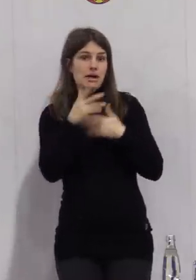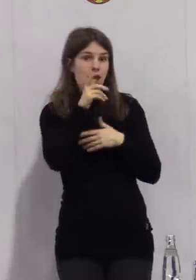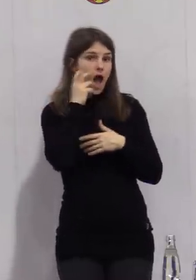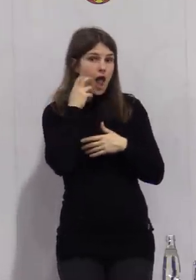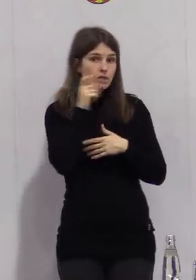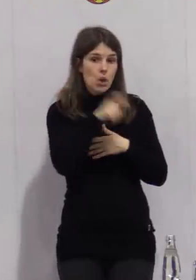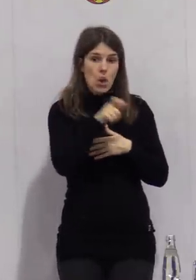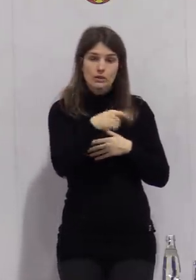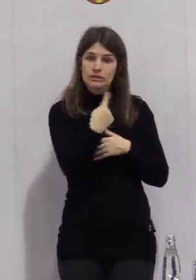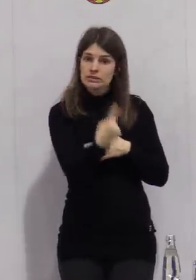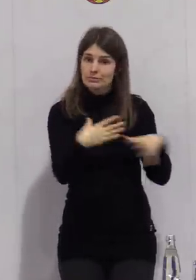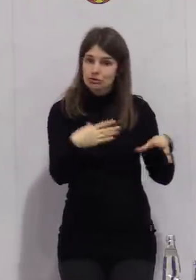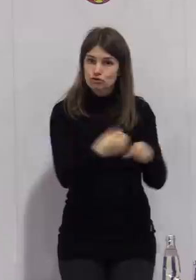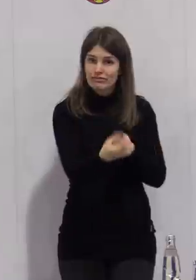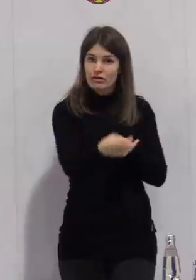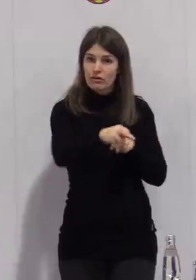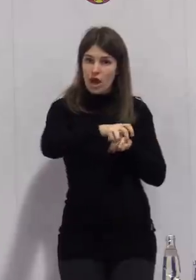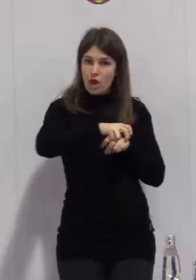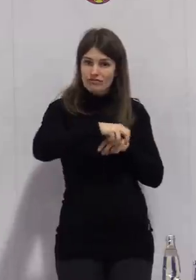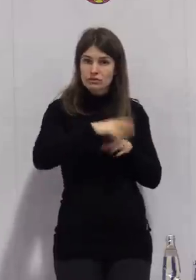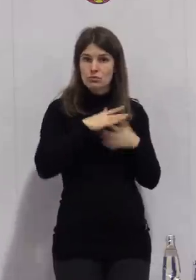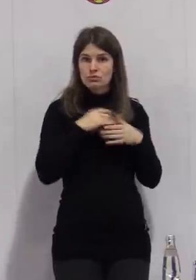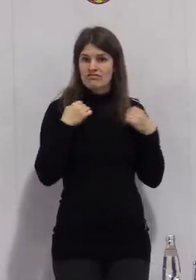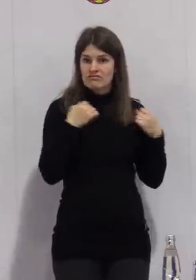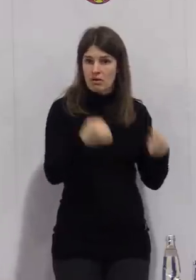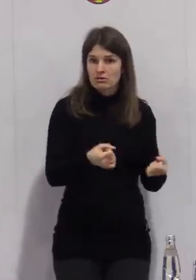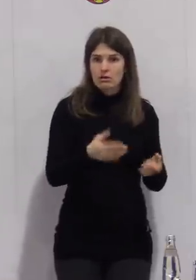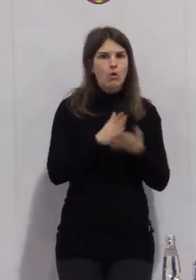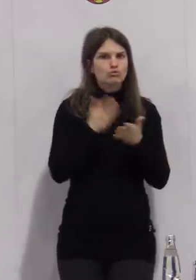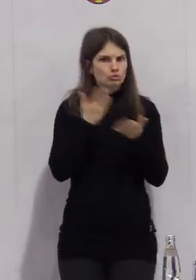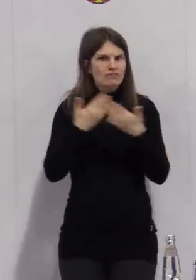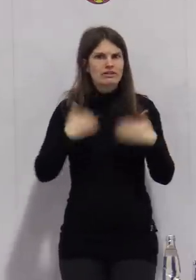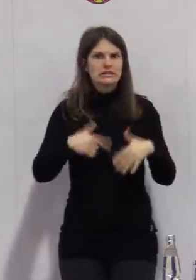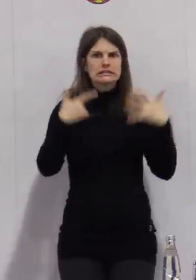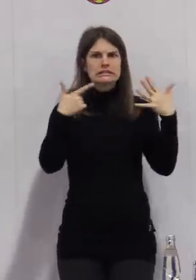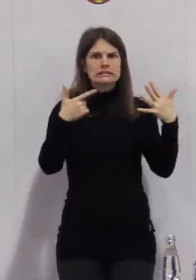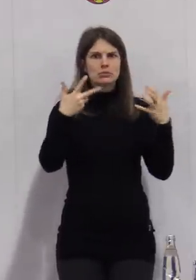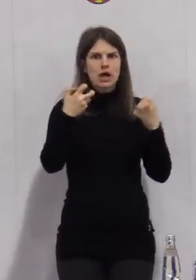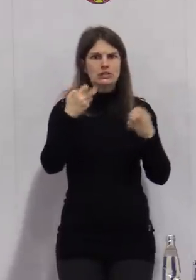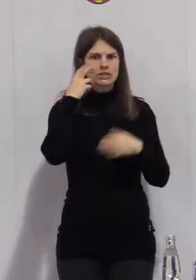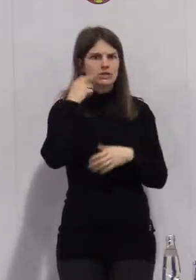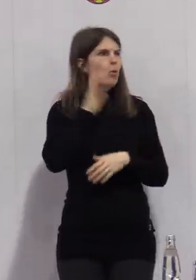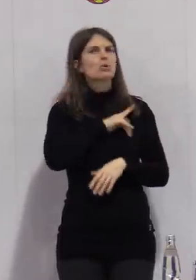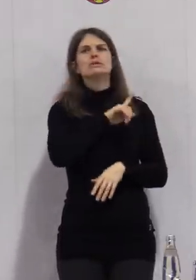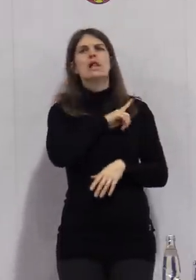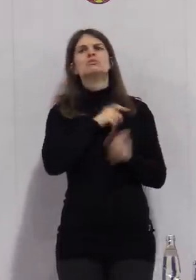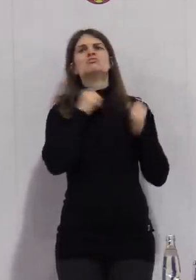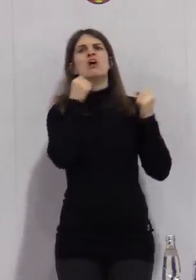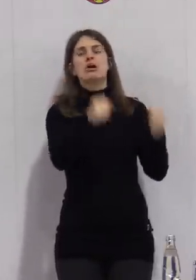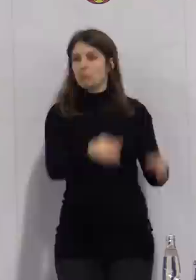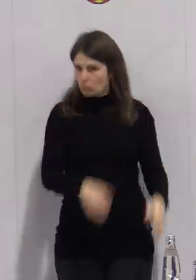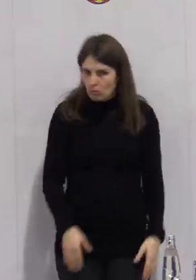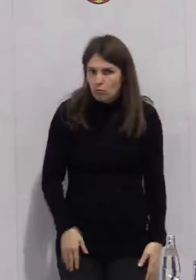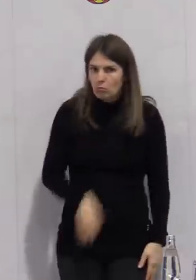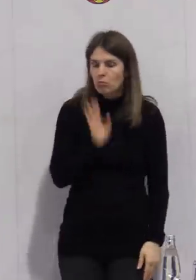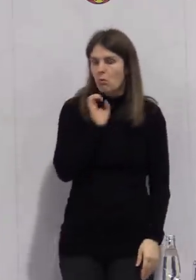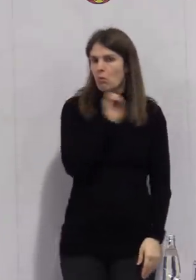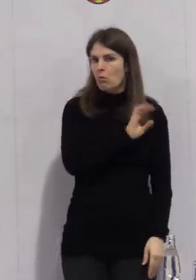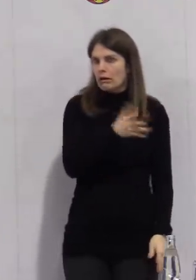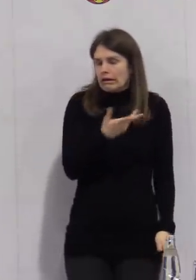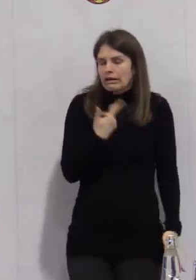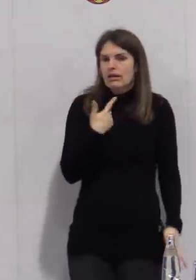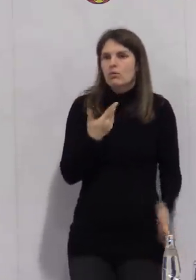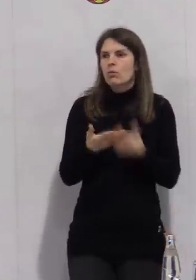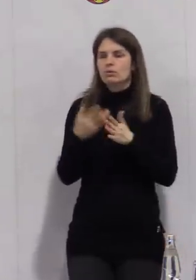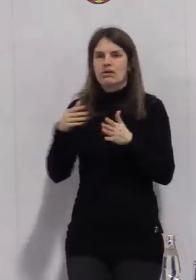selber, so einen Fall hatte ich jetzt auch schon, dass ein 87-Jähriger gesagt hat, wieso, da fahre ich dann selber hin, die dann in dieser